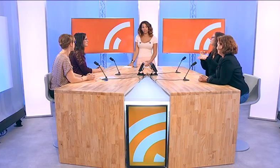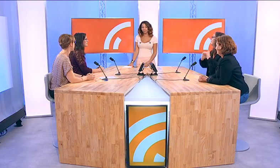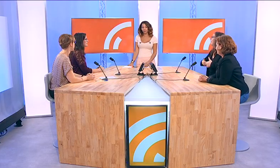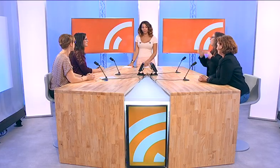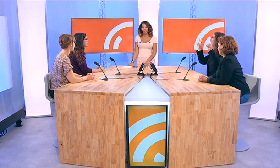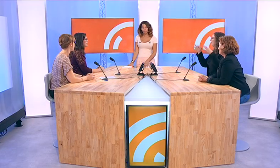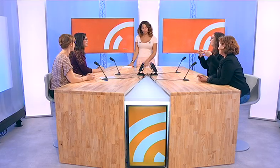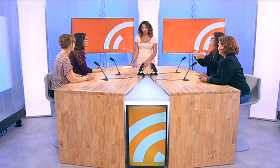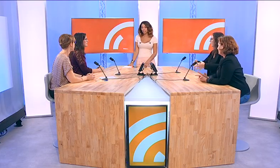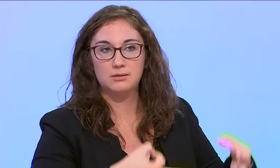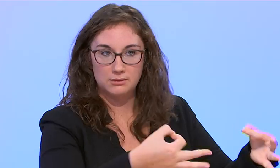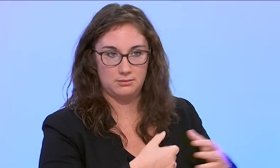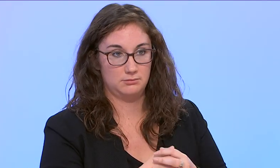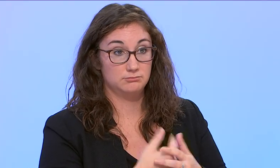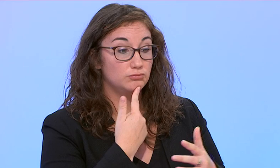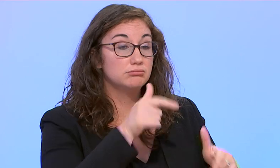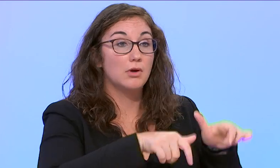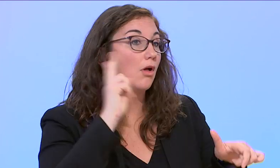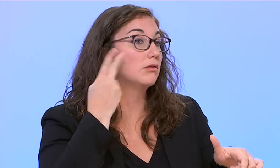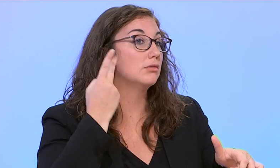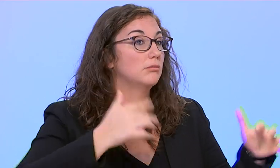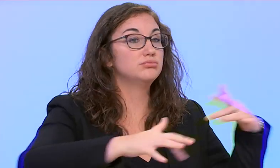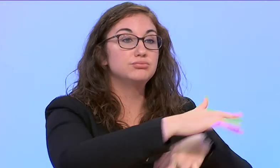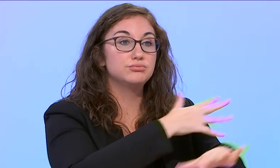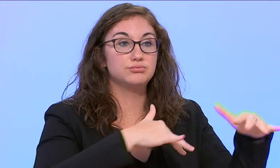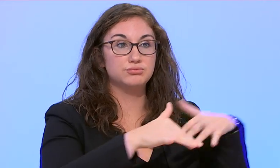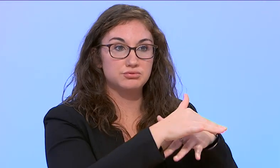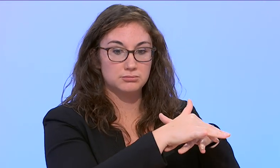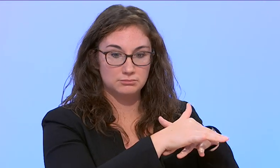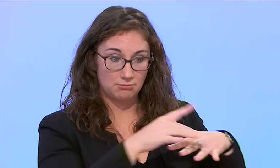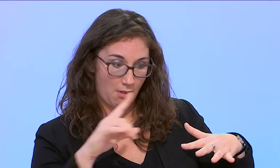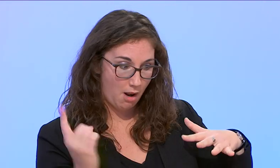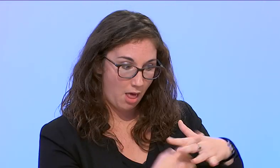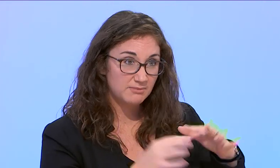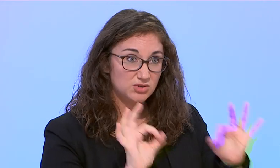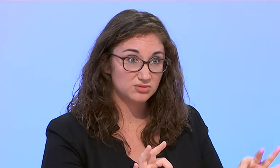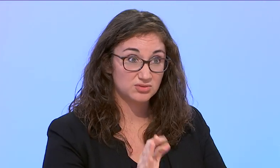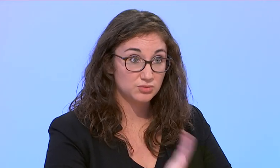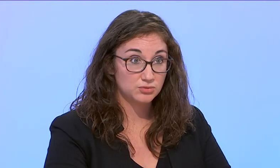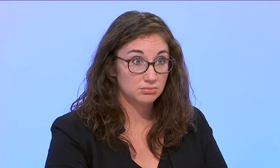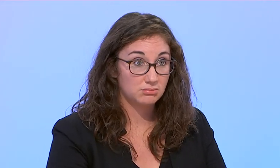personnes qui entendent, permettait une meilleure intégration. Et en fait, c'est un préjugé qui est complètement erroné.